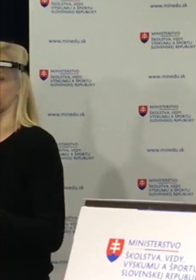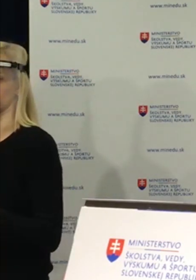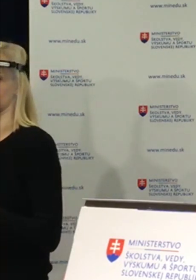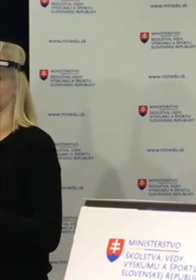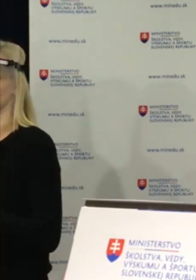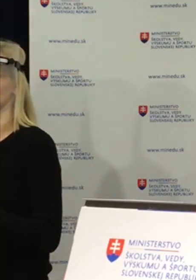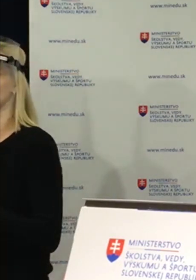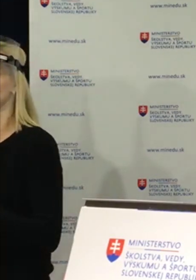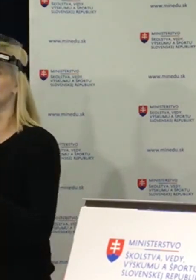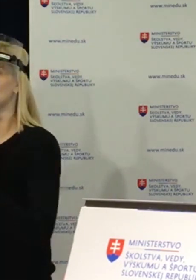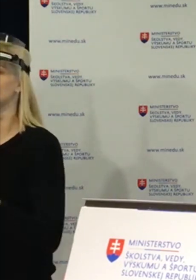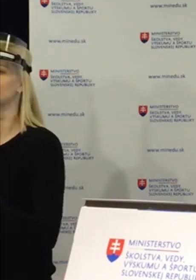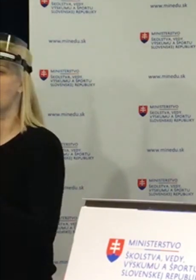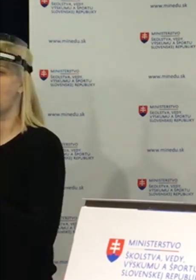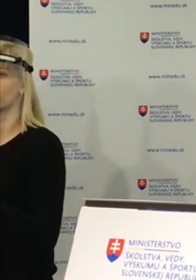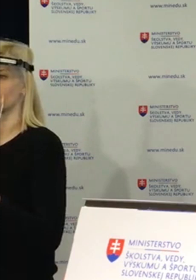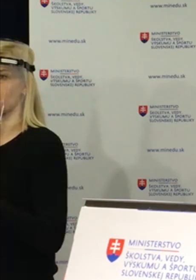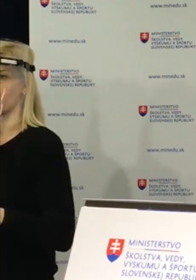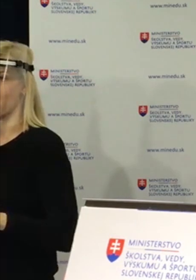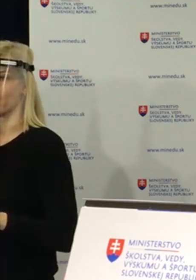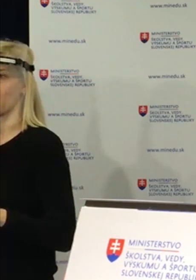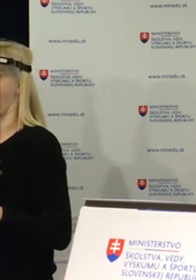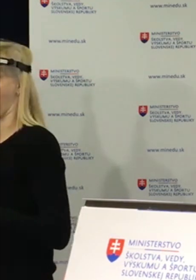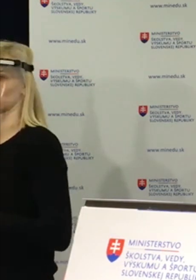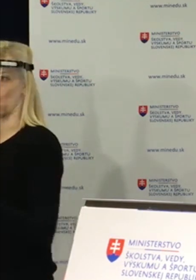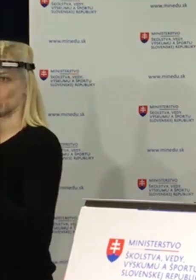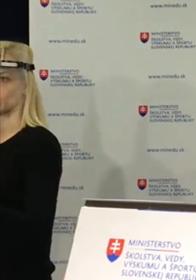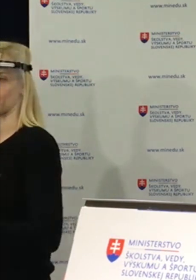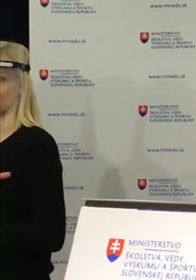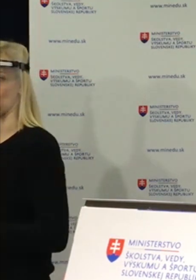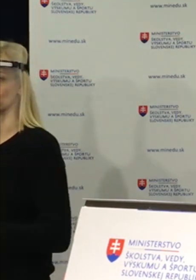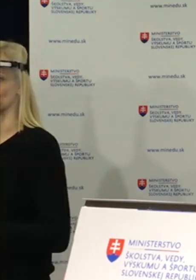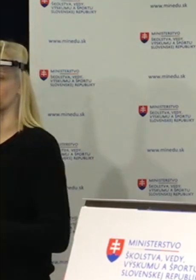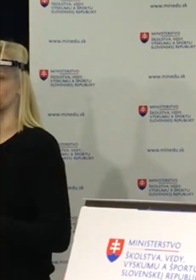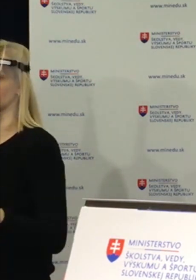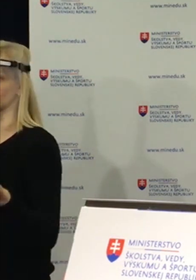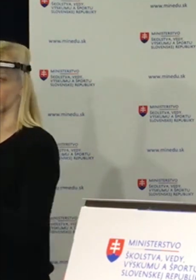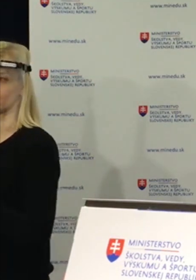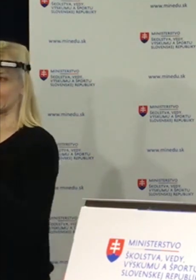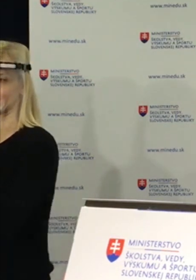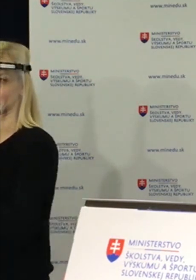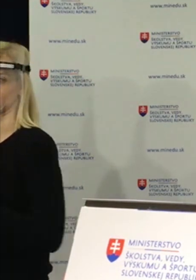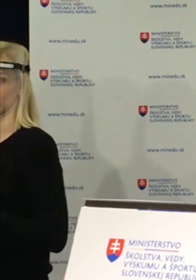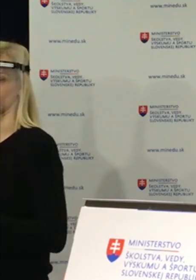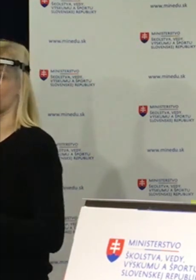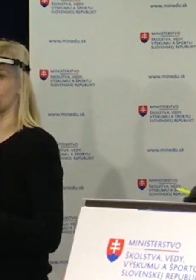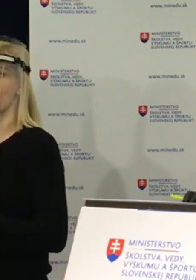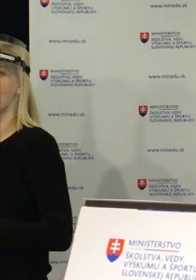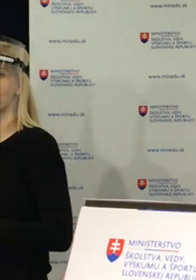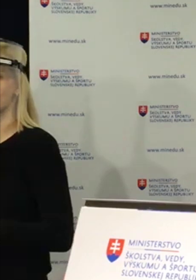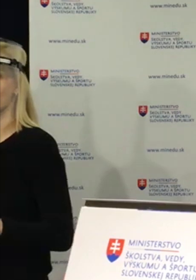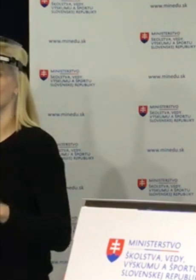sa rátajú známky za ročníky 5 až 8 úplne rovnakým systémom. Teda ročníky 5